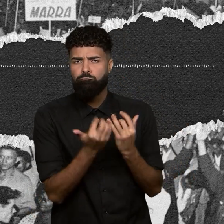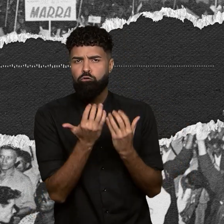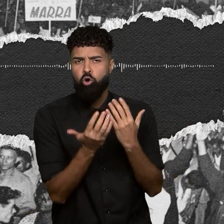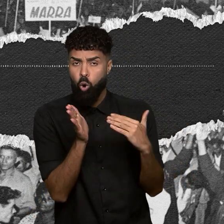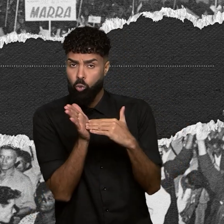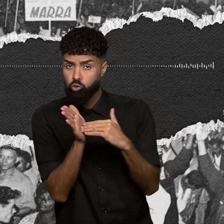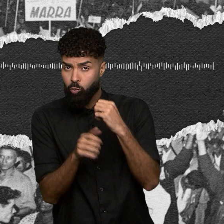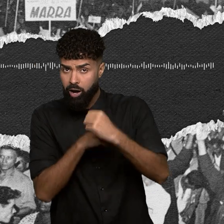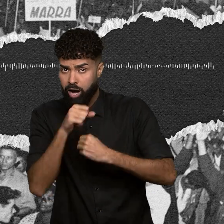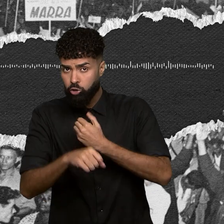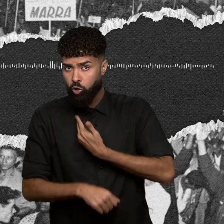militar.